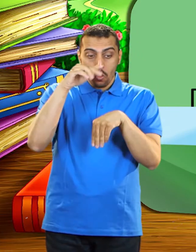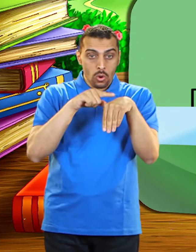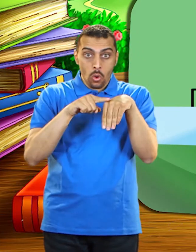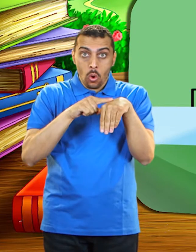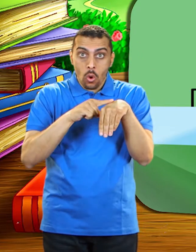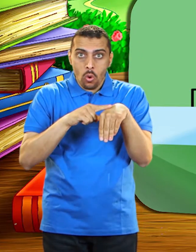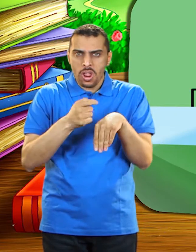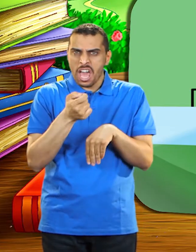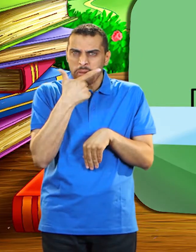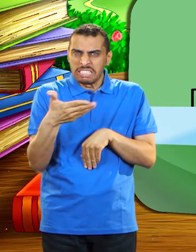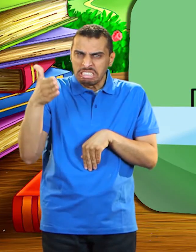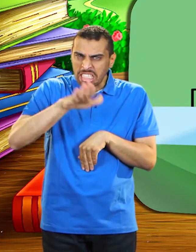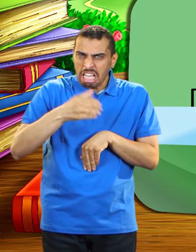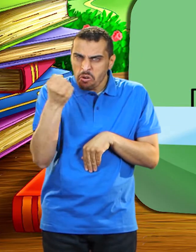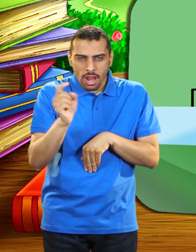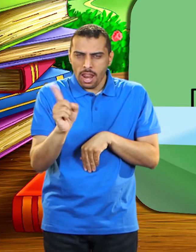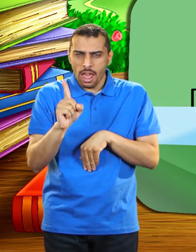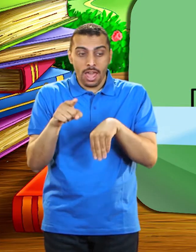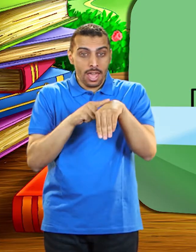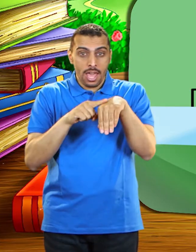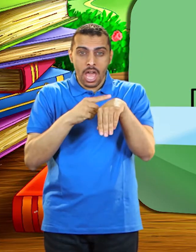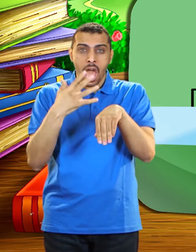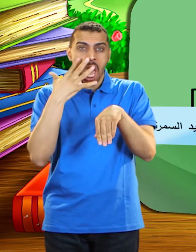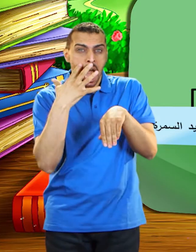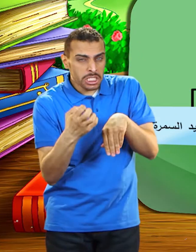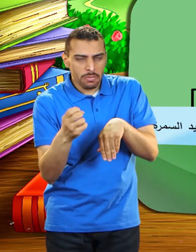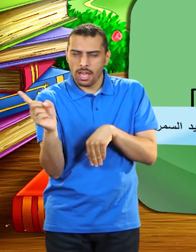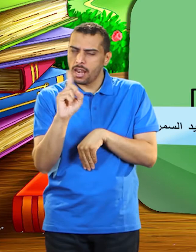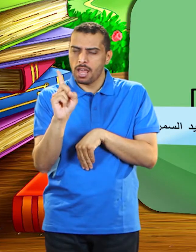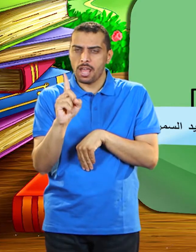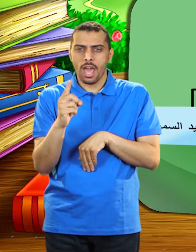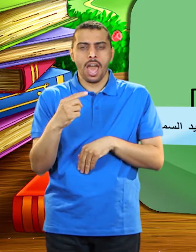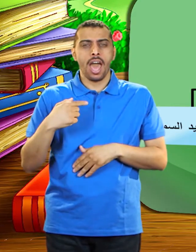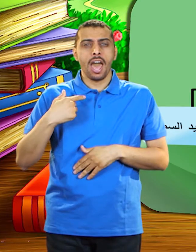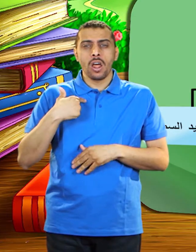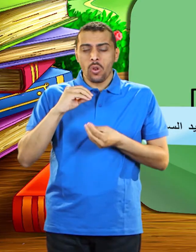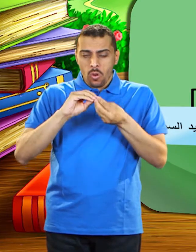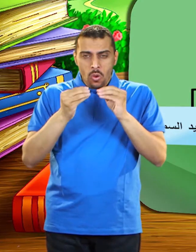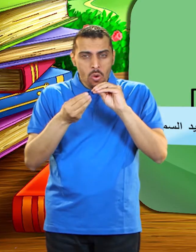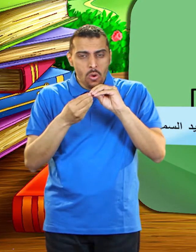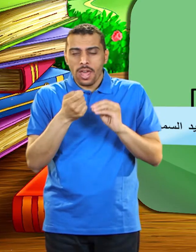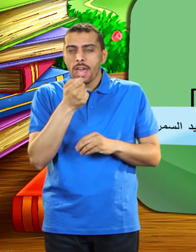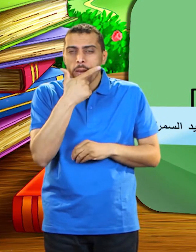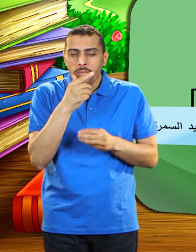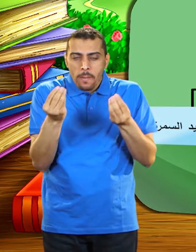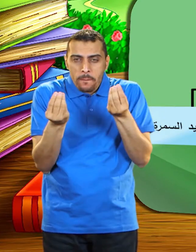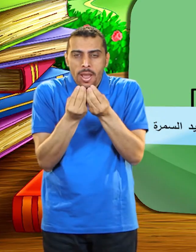شديد البياض ولا شديد السمرة بل كان أبيض مشرقا مختلطا بحمرة